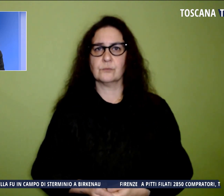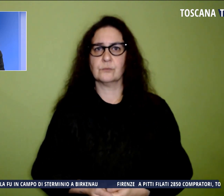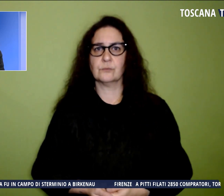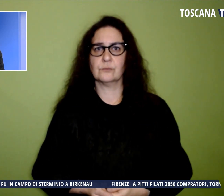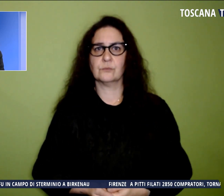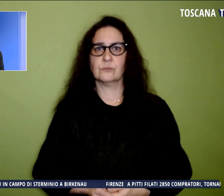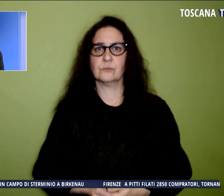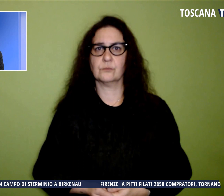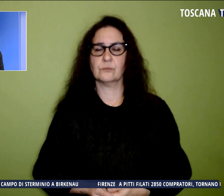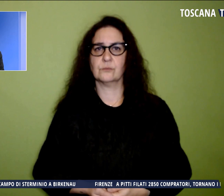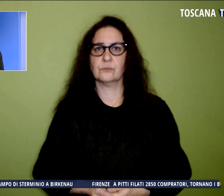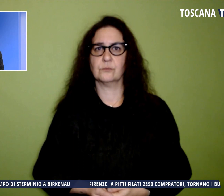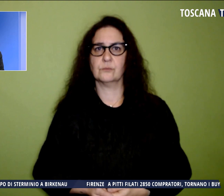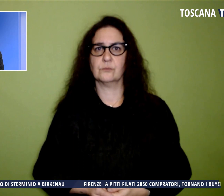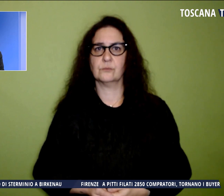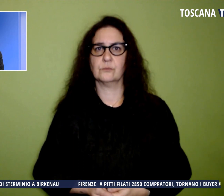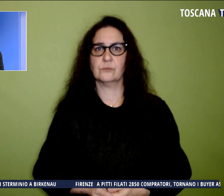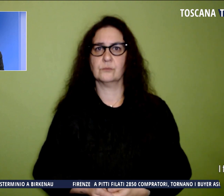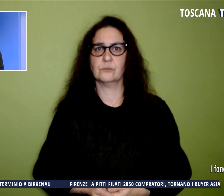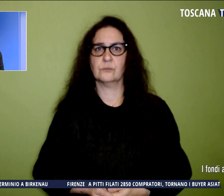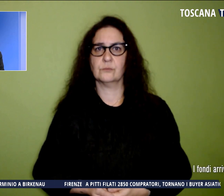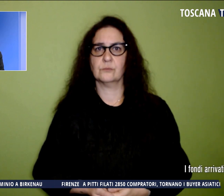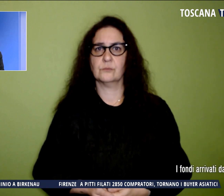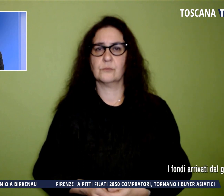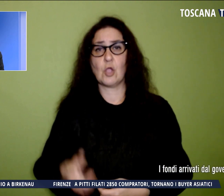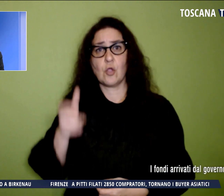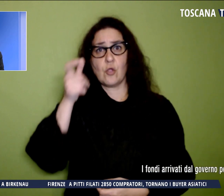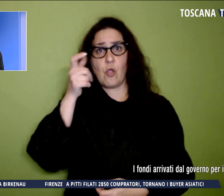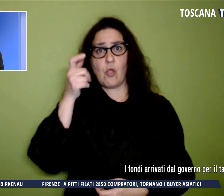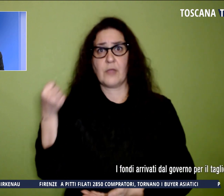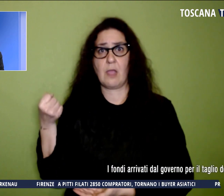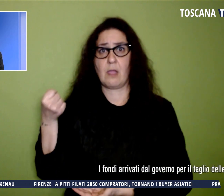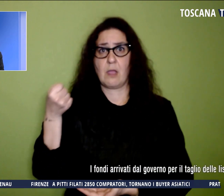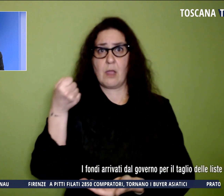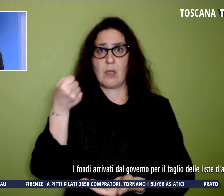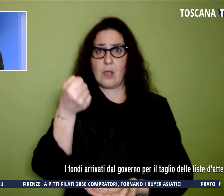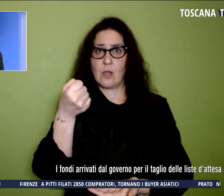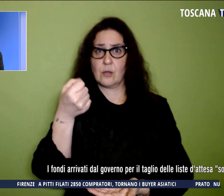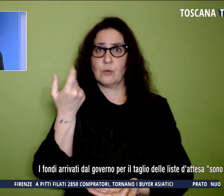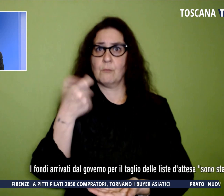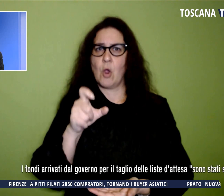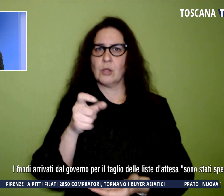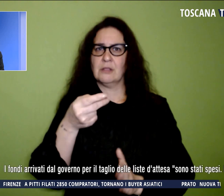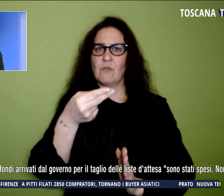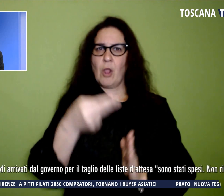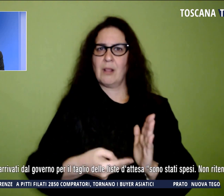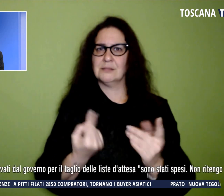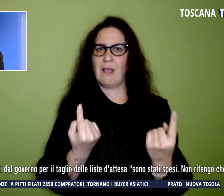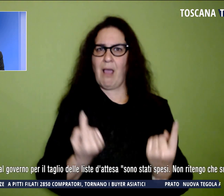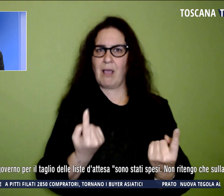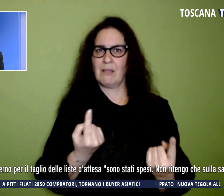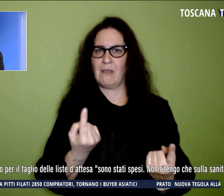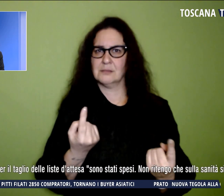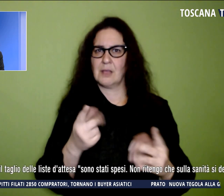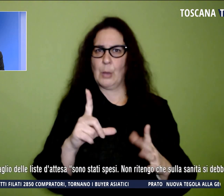I fondi arrivati dal Governo per il taglio delle liste di attesa sono stati spesi. Non